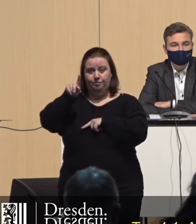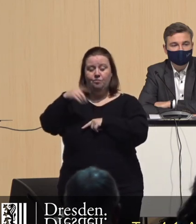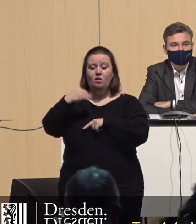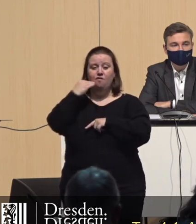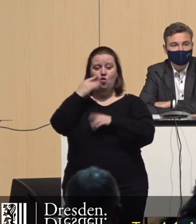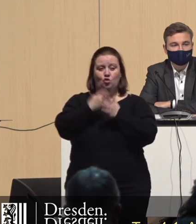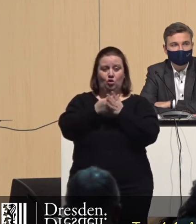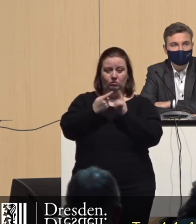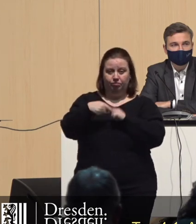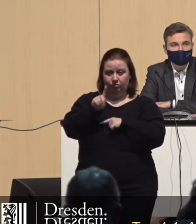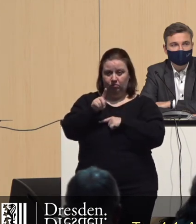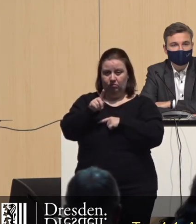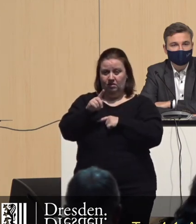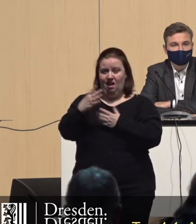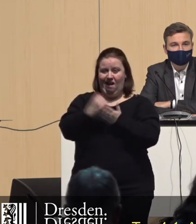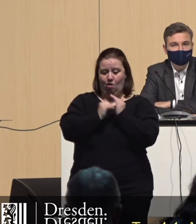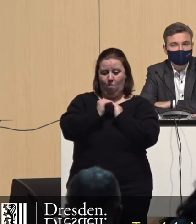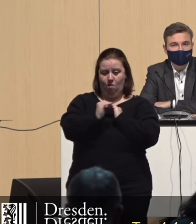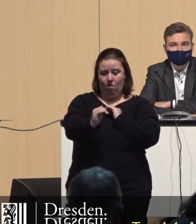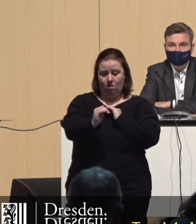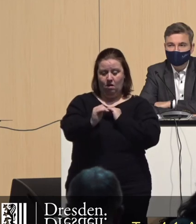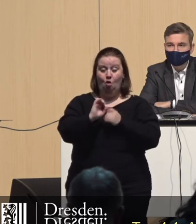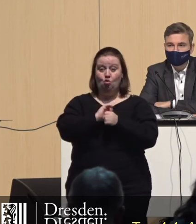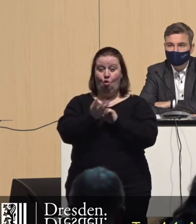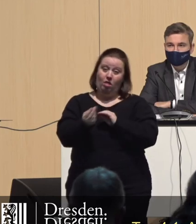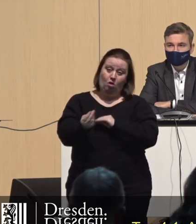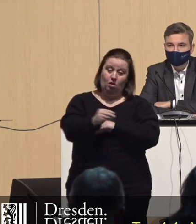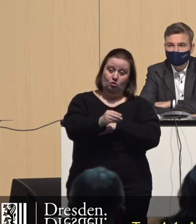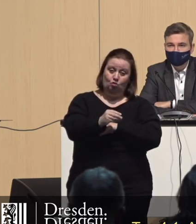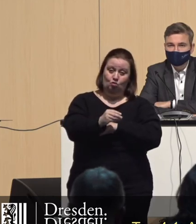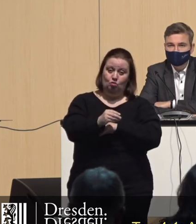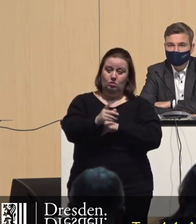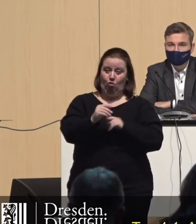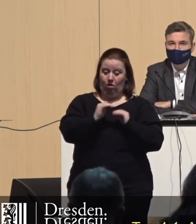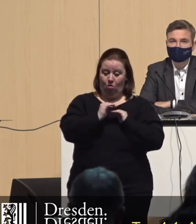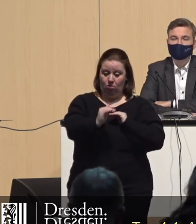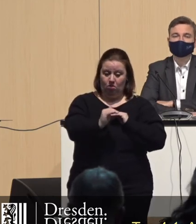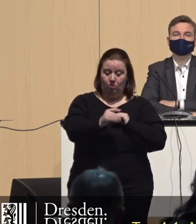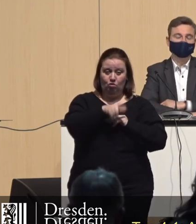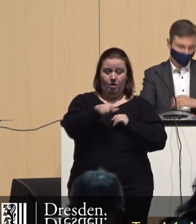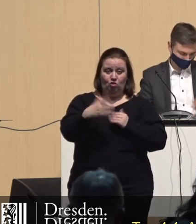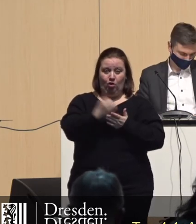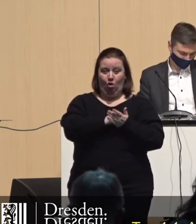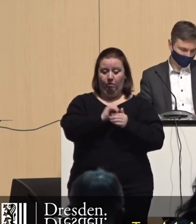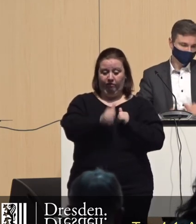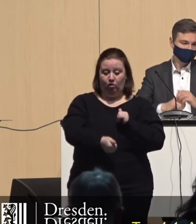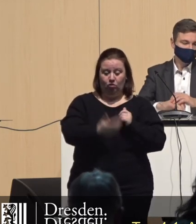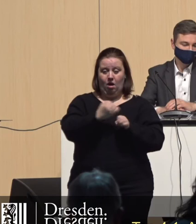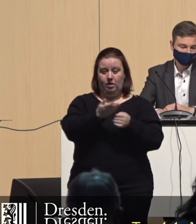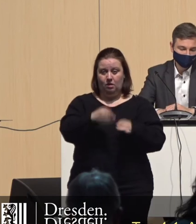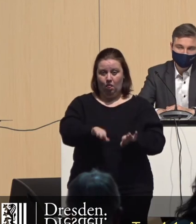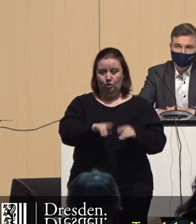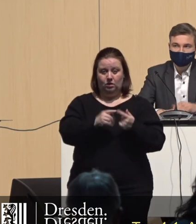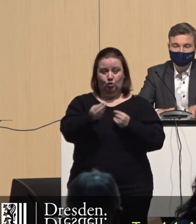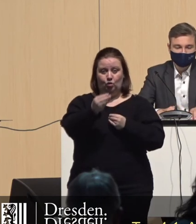Wohnkosten bei stagnierenden Einkommen, da wird auch Corona noch ein bisschen was dazu beitragen, dass im Prinzip ja Menschen ihr Einkommen verlieren werden, arbeitslos werden,